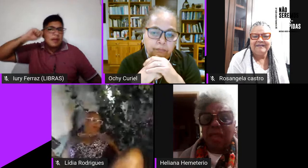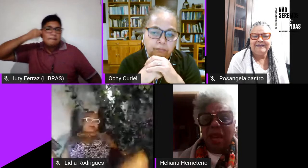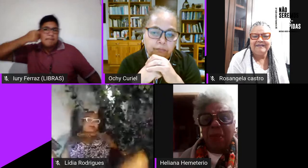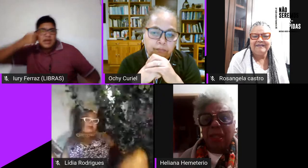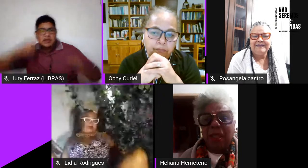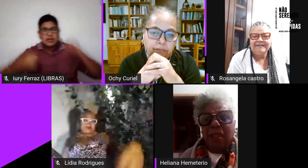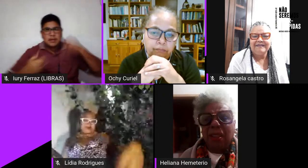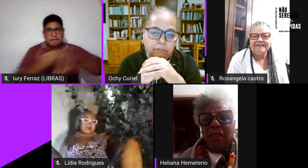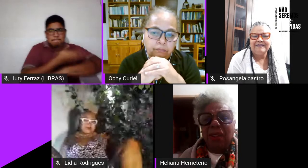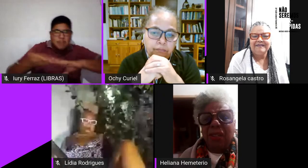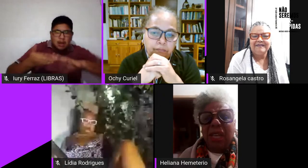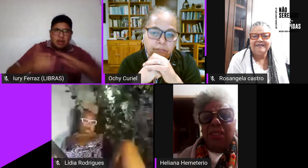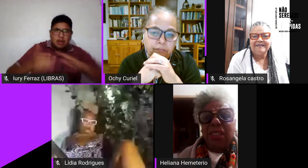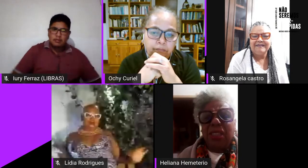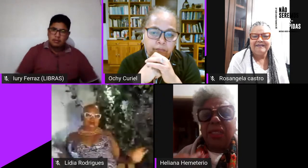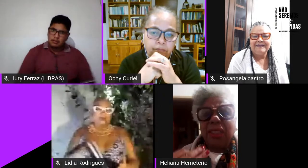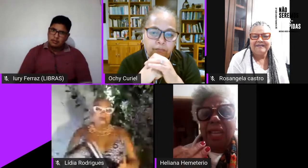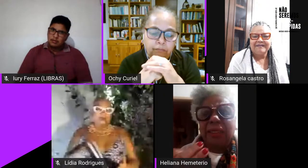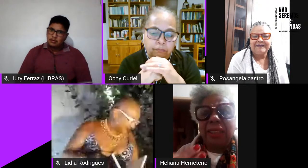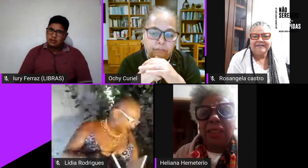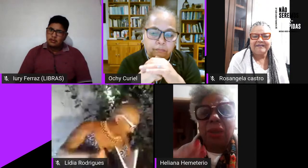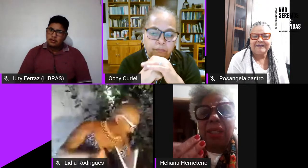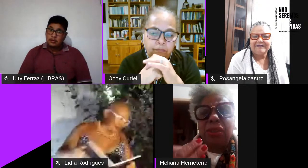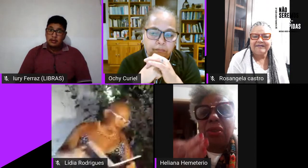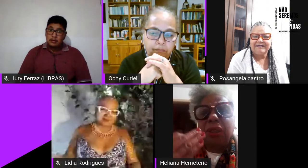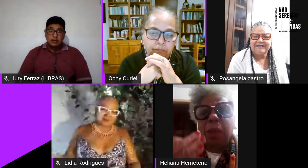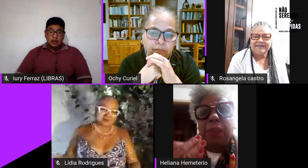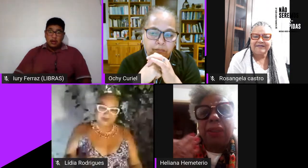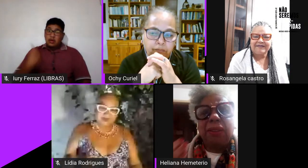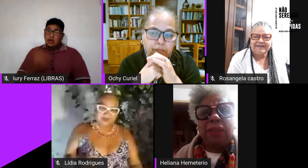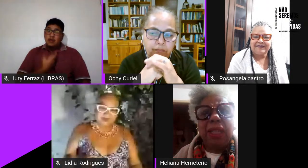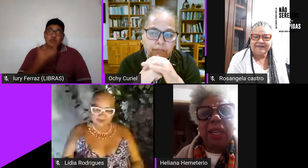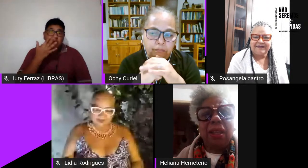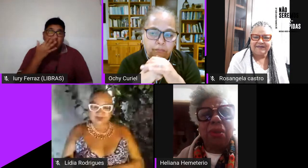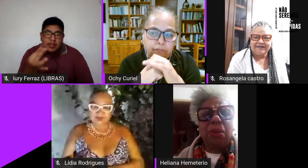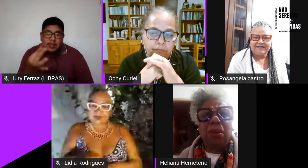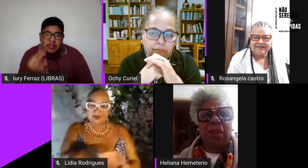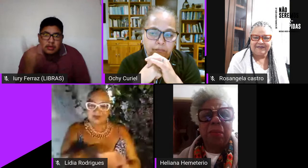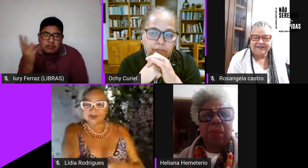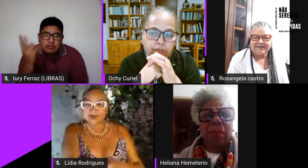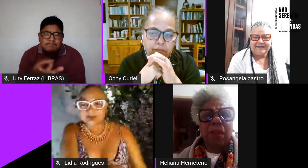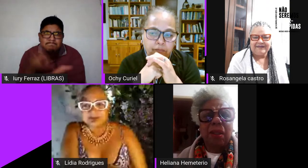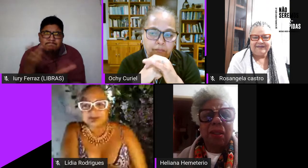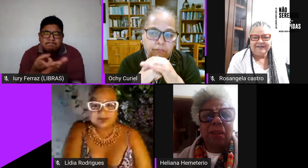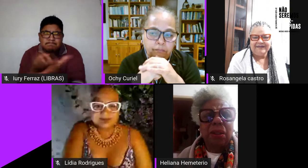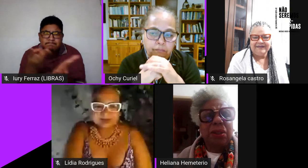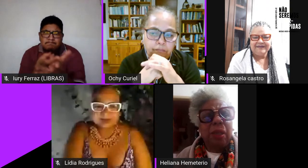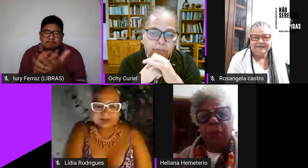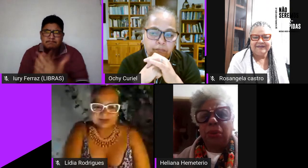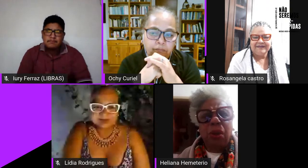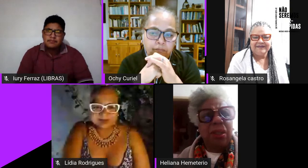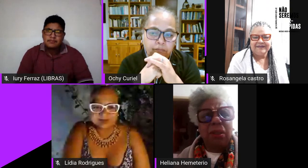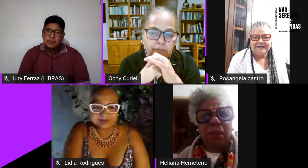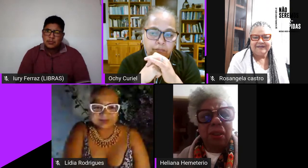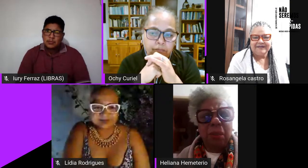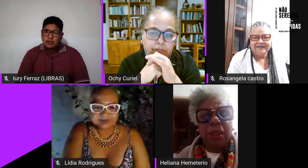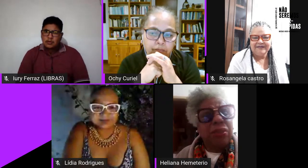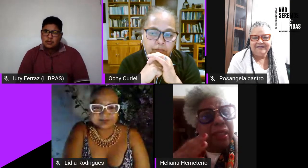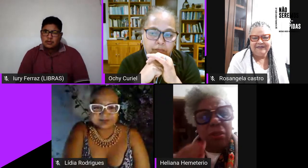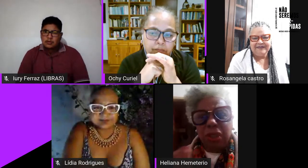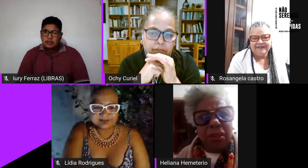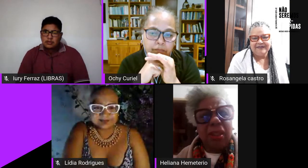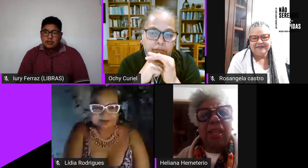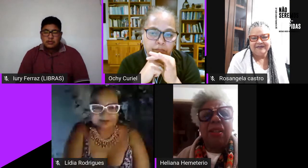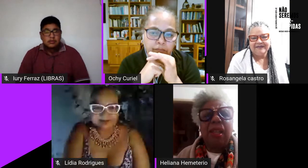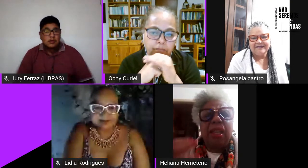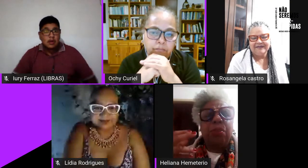sabe e a gente tem que estar atento a isso o tempo inteiro o tempo todo porque eu